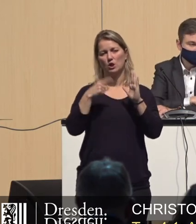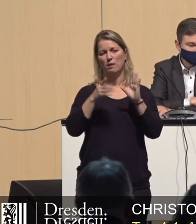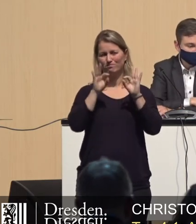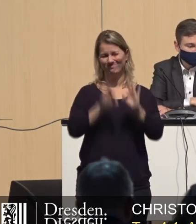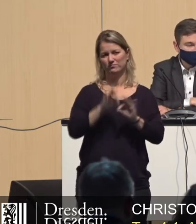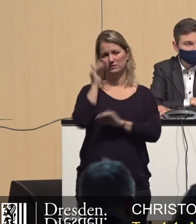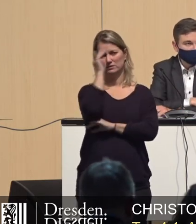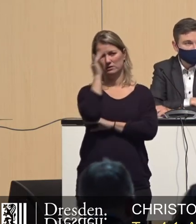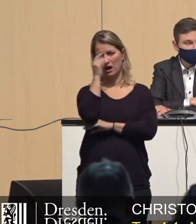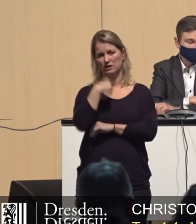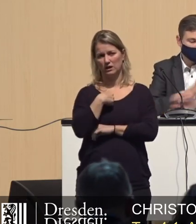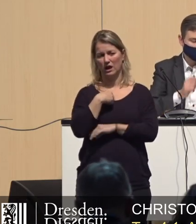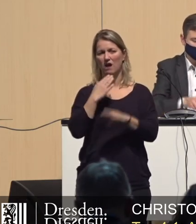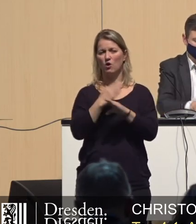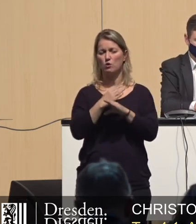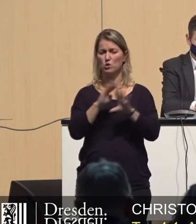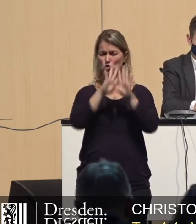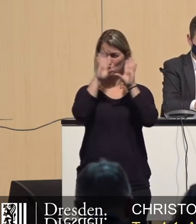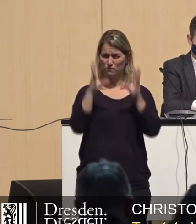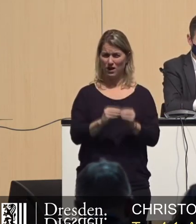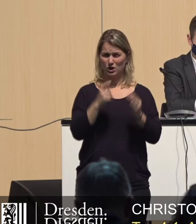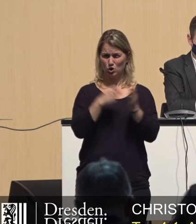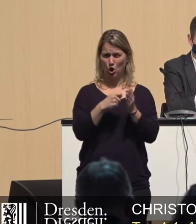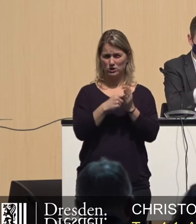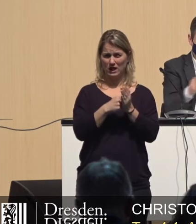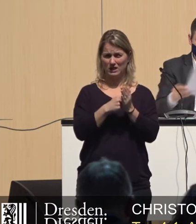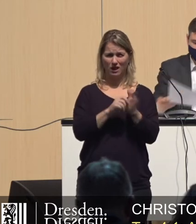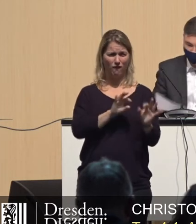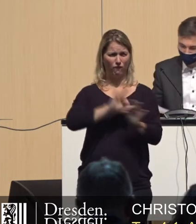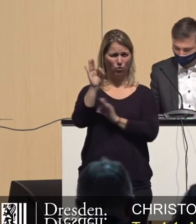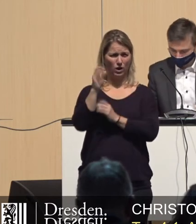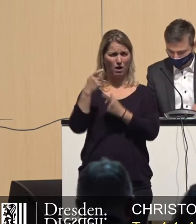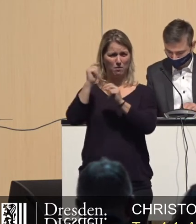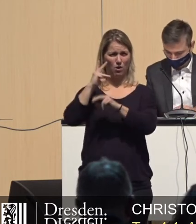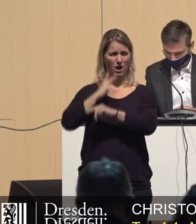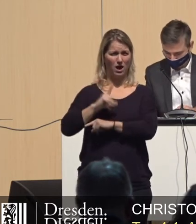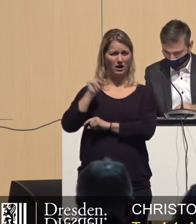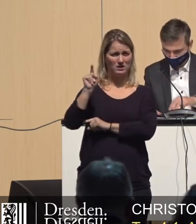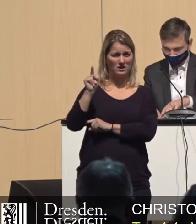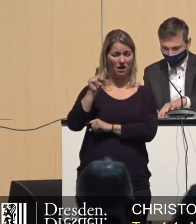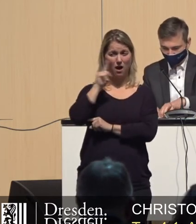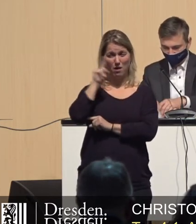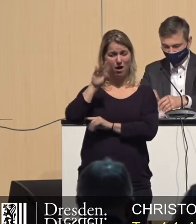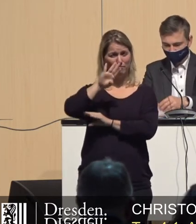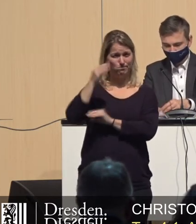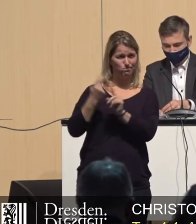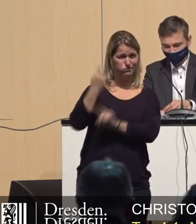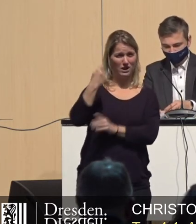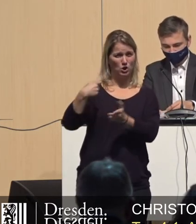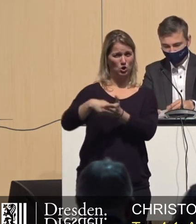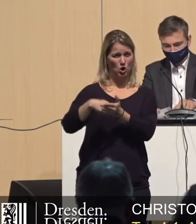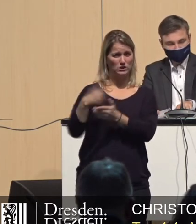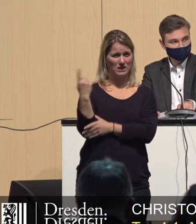eben glauben, dass die umfangreichen Kosten, die die Bauherren haben, haben, dass diese umfangreichen Kosten letzten